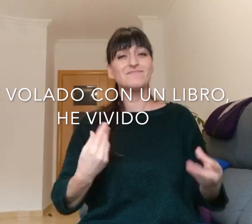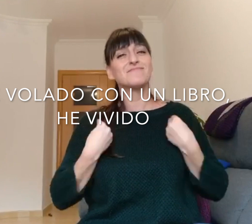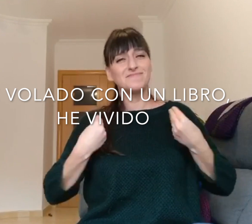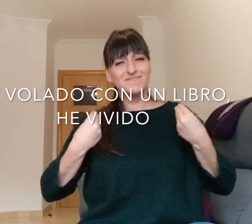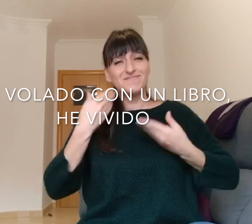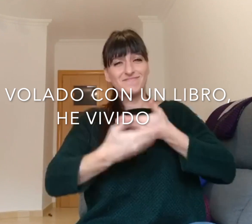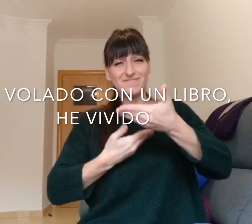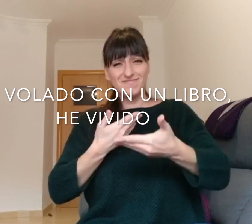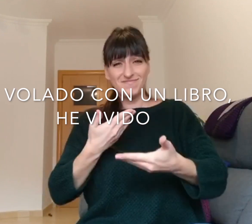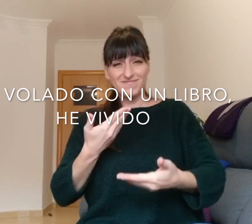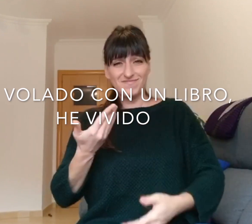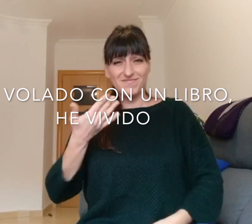vivido